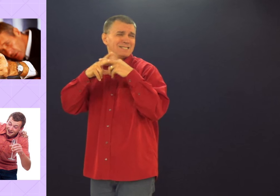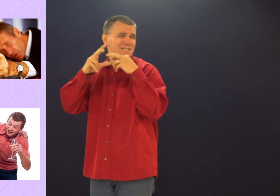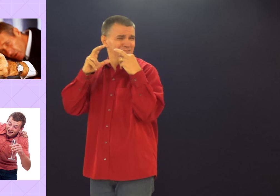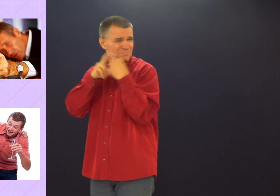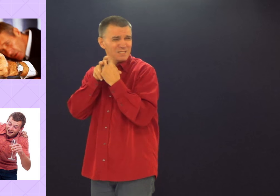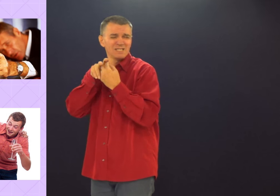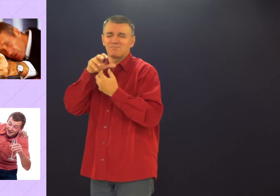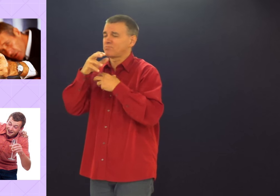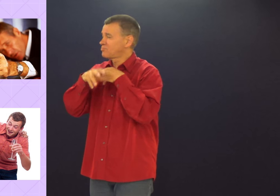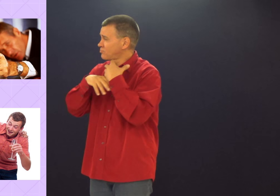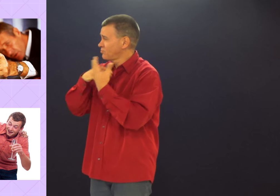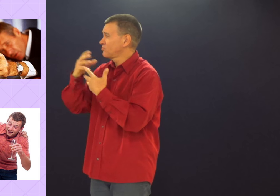Violência também.